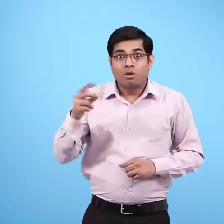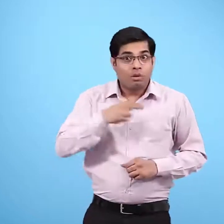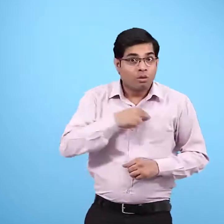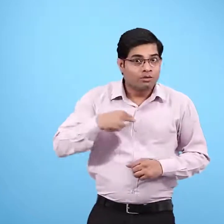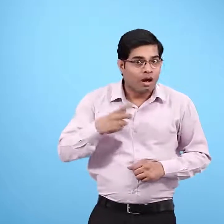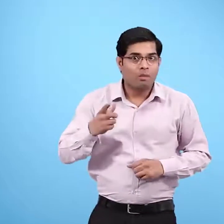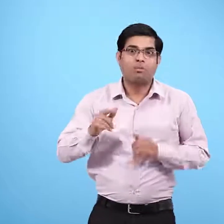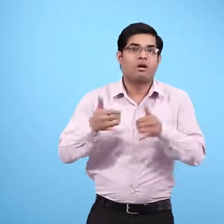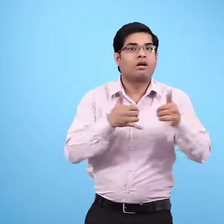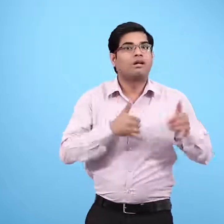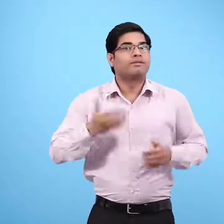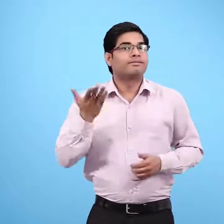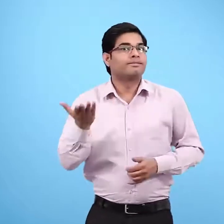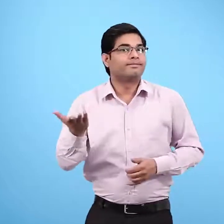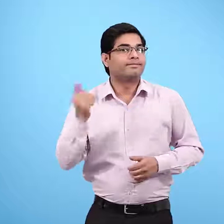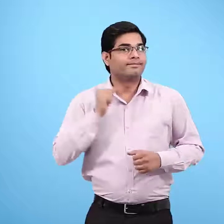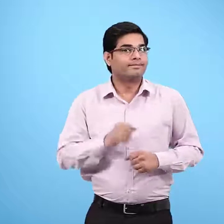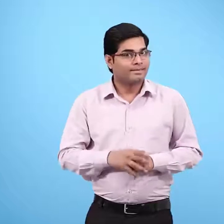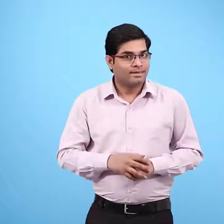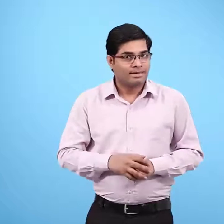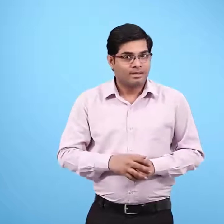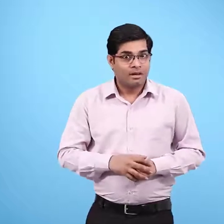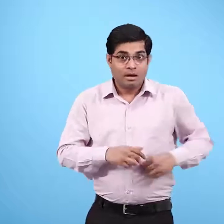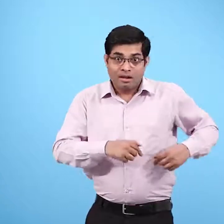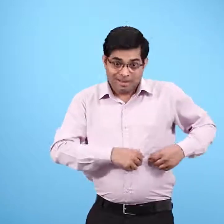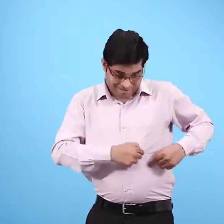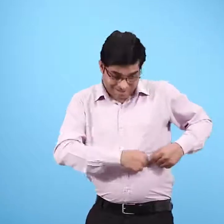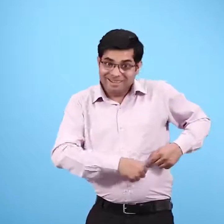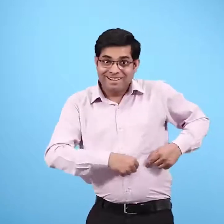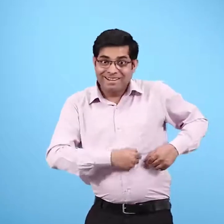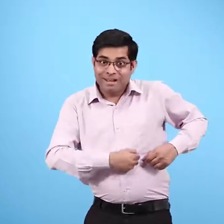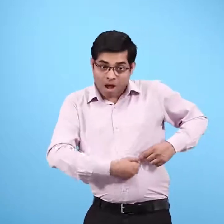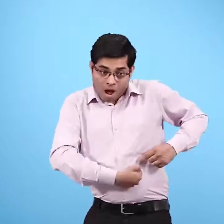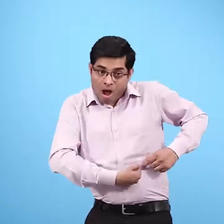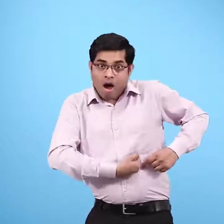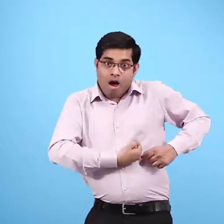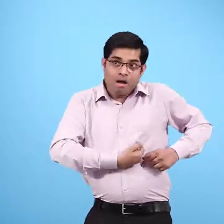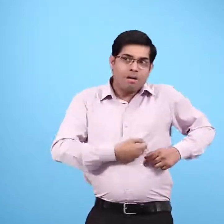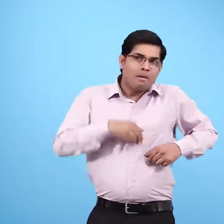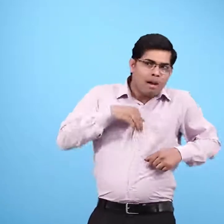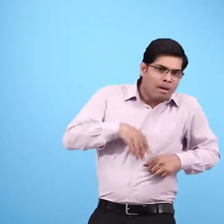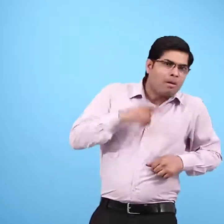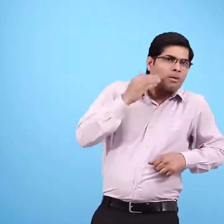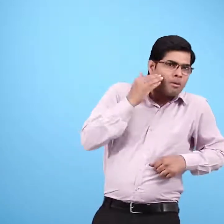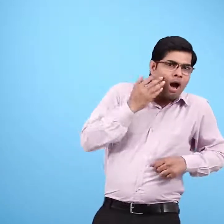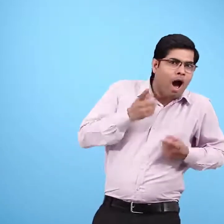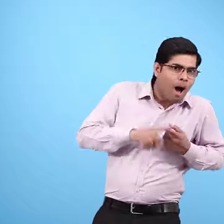डौक्टर के लिए बना खेल बातें जानली उसने भेद की